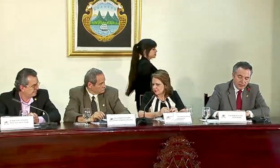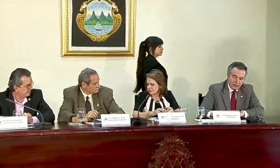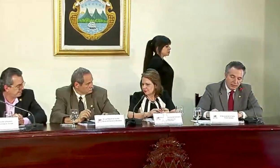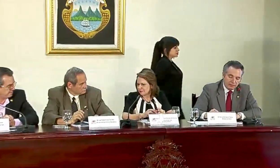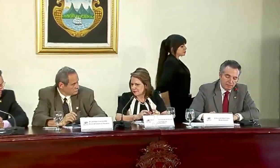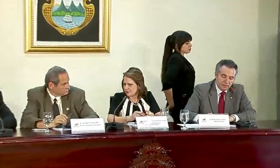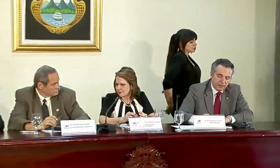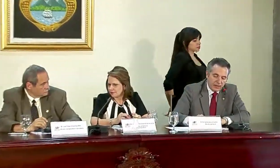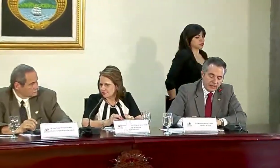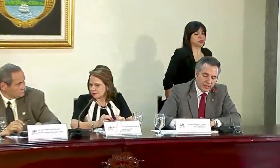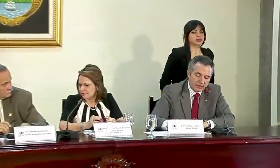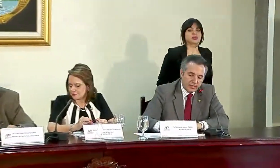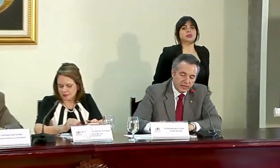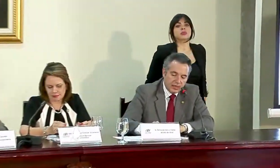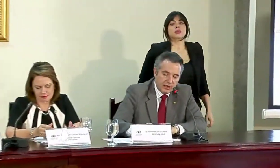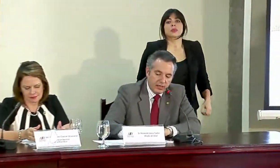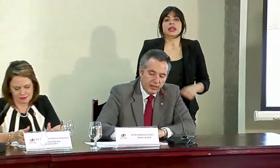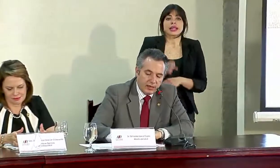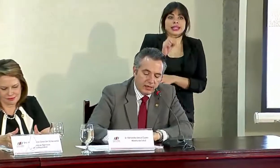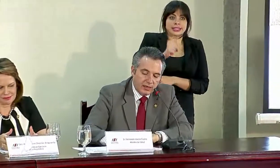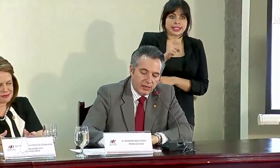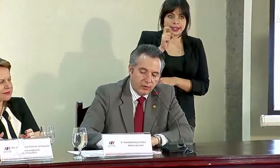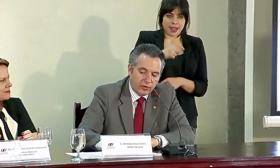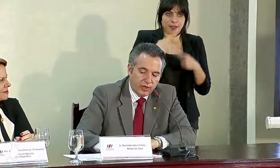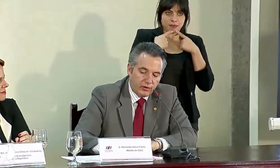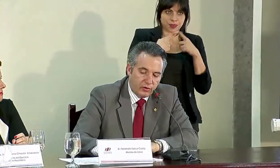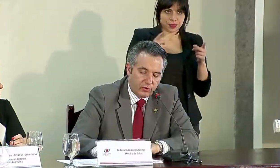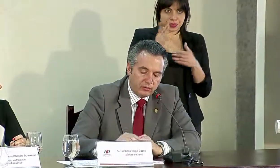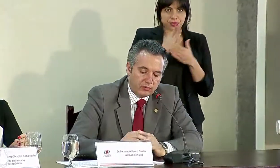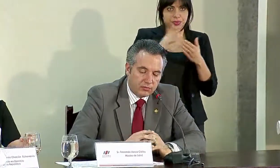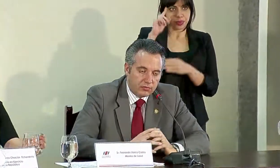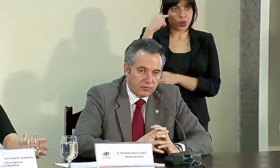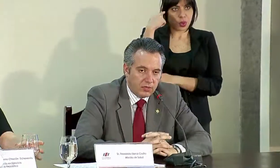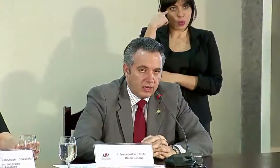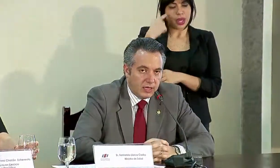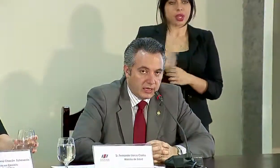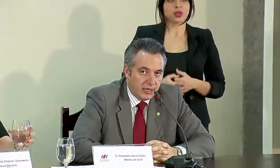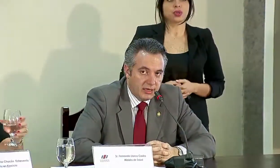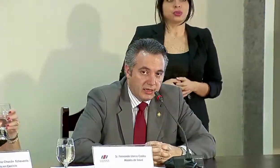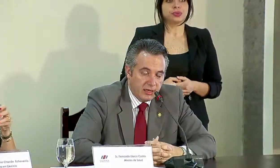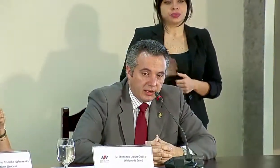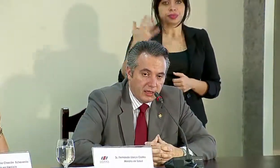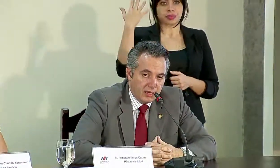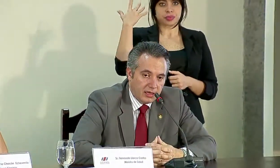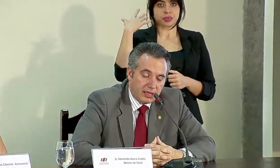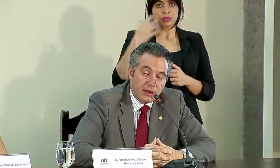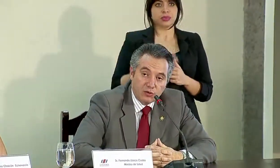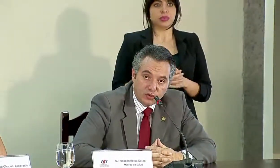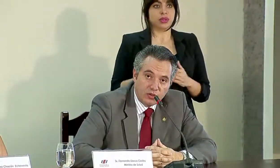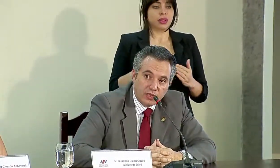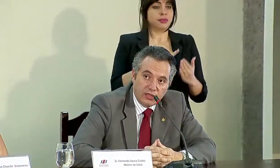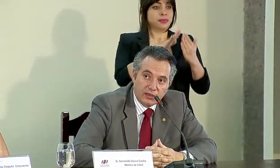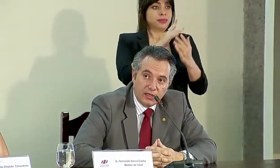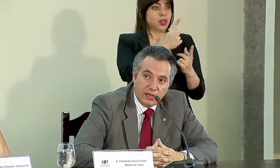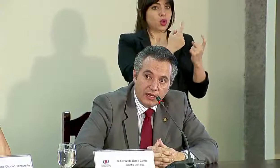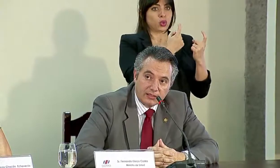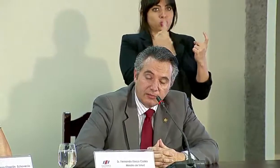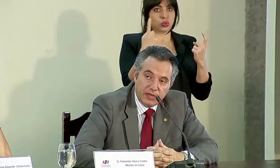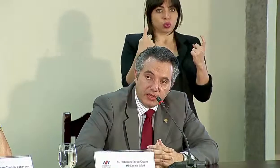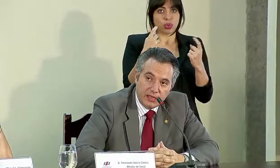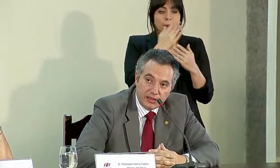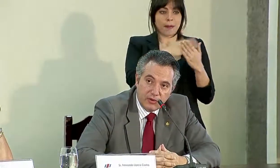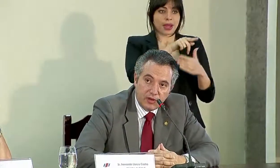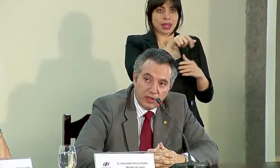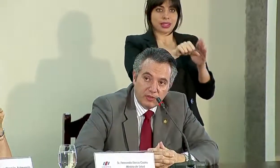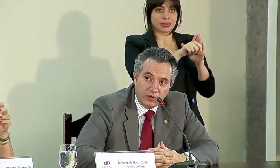Sí, hay que decir que el gobierno en aquel, ante la consulta de la